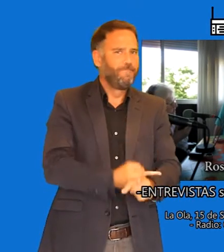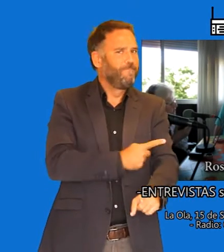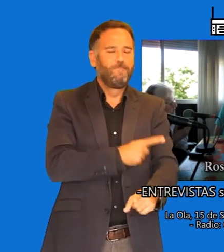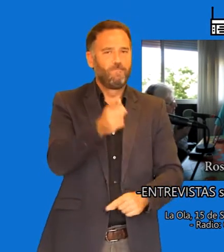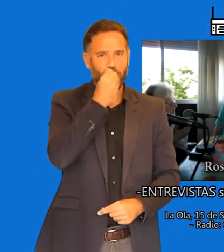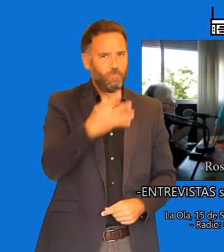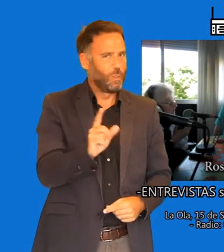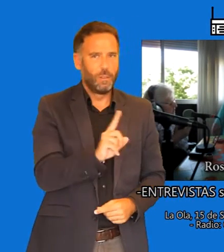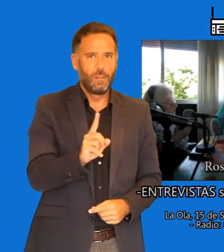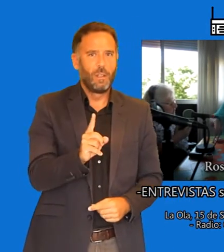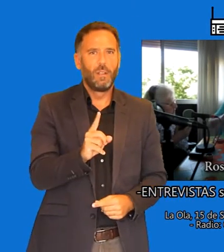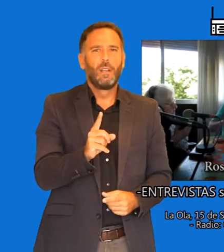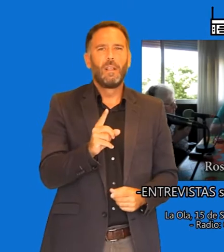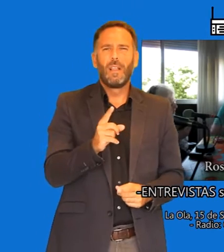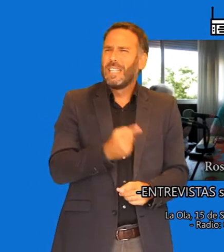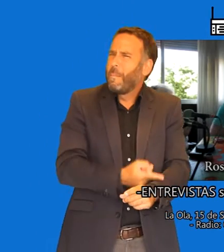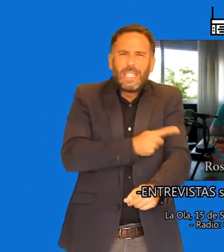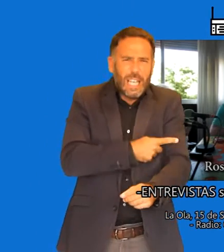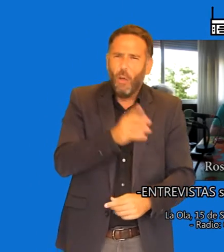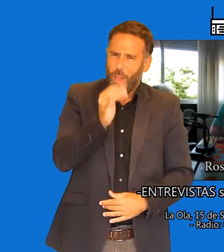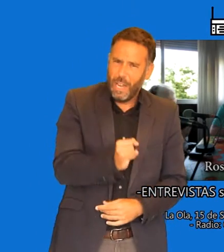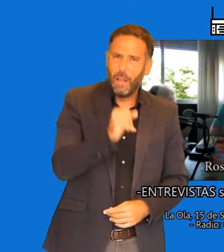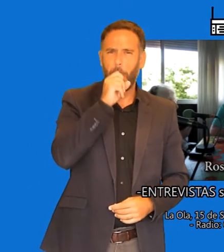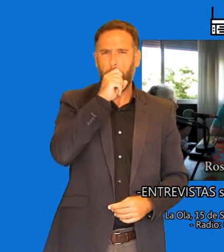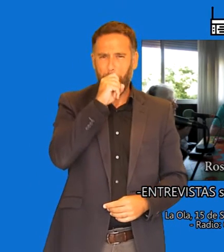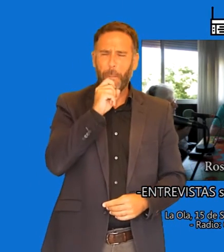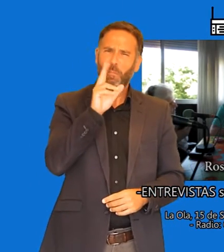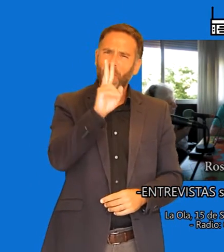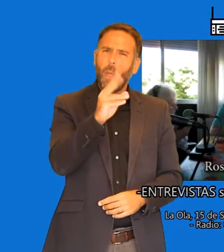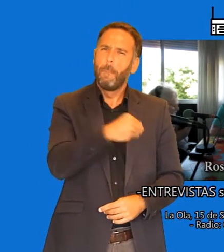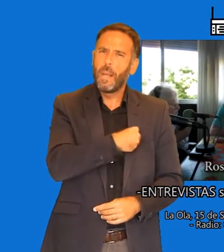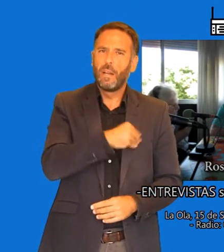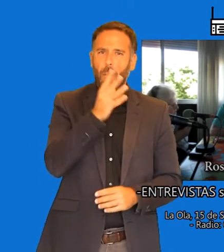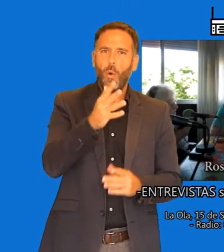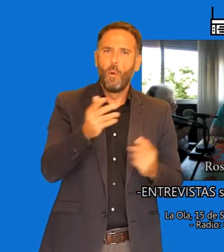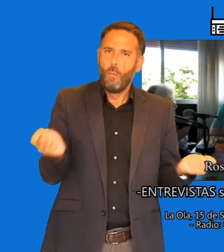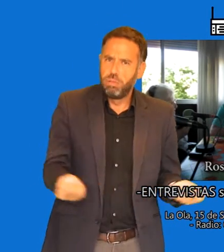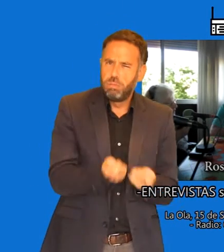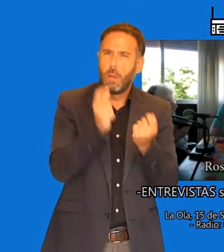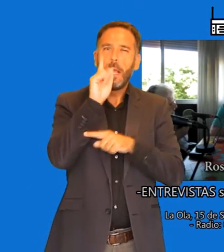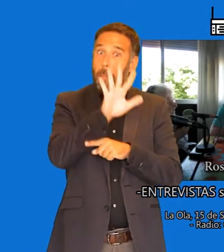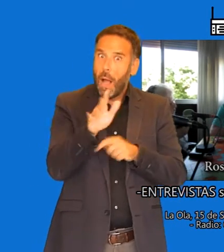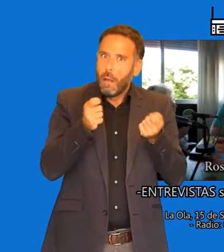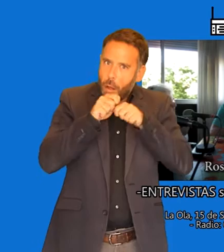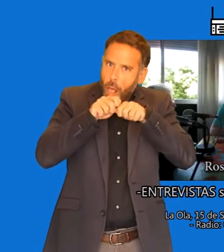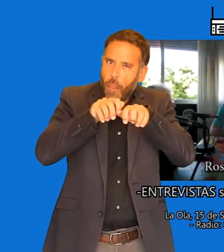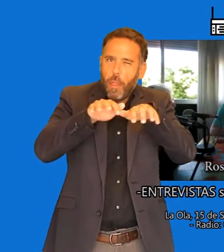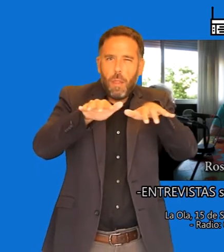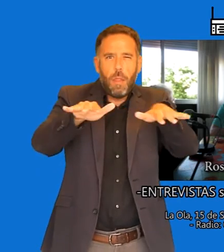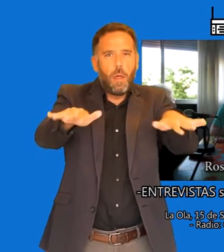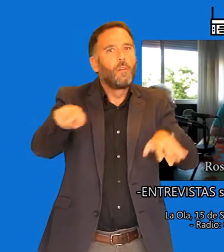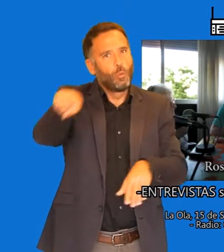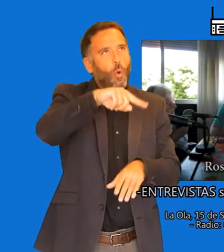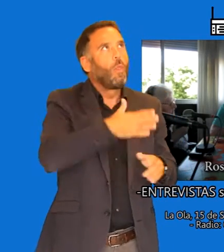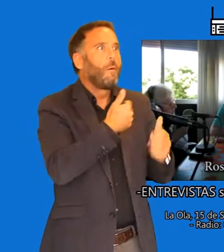demasiado delgadas, y la verdad que es una pena porque eso se está fomentando precisamente quizás el que todo el mundo tiene que estar